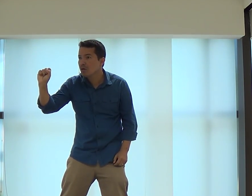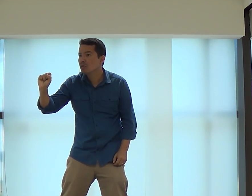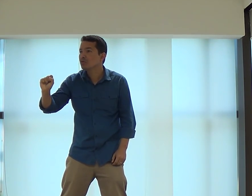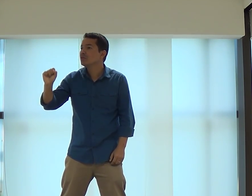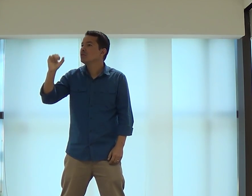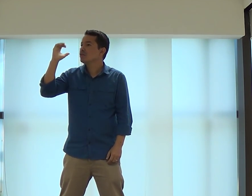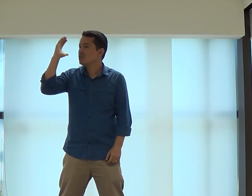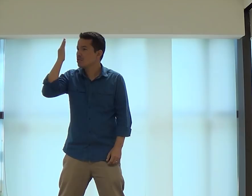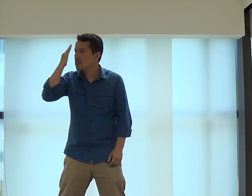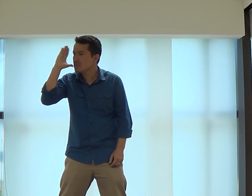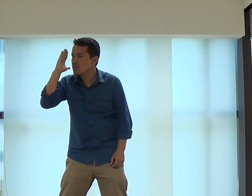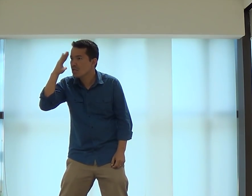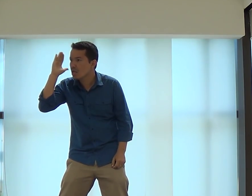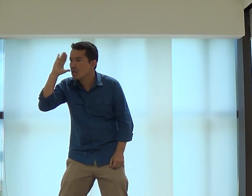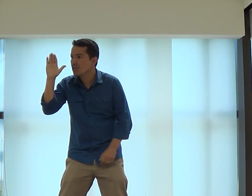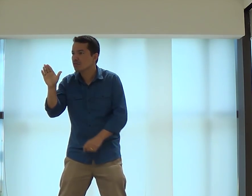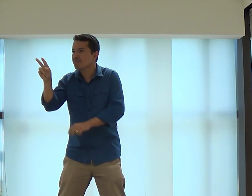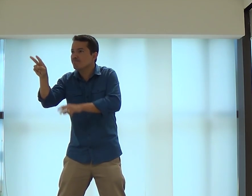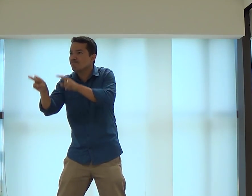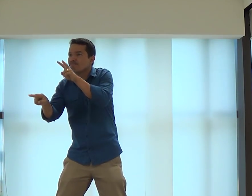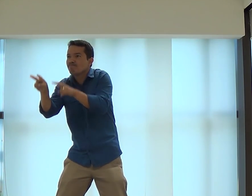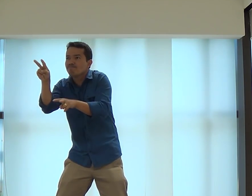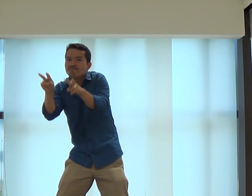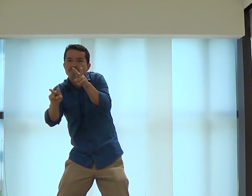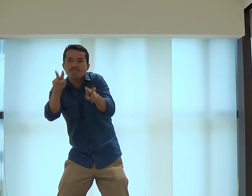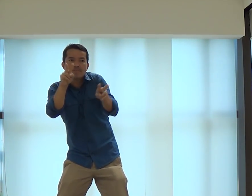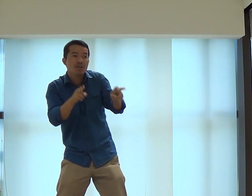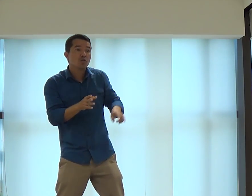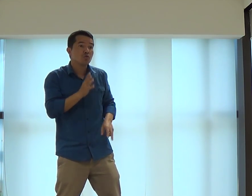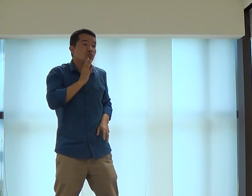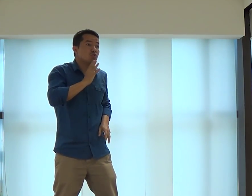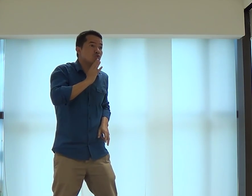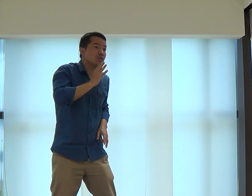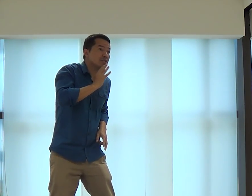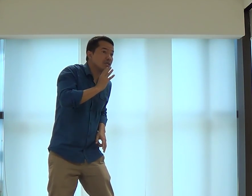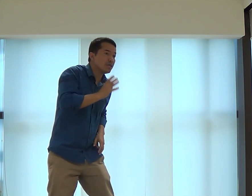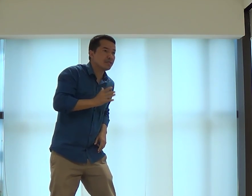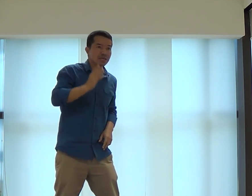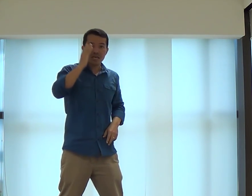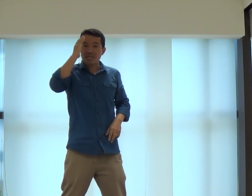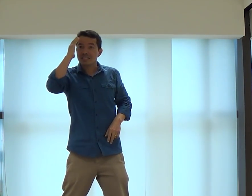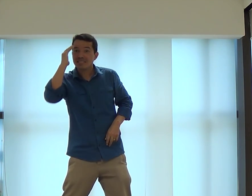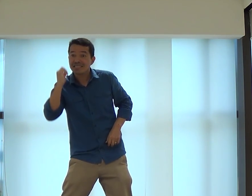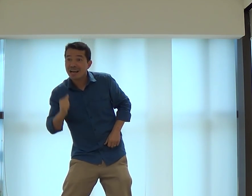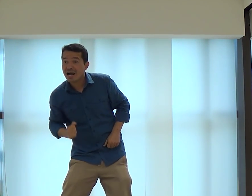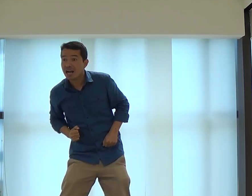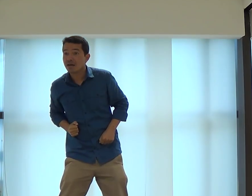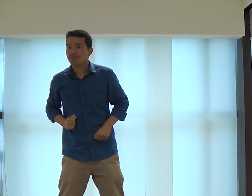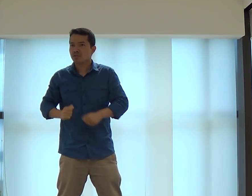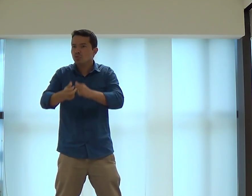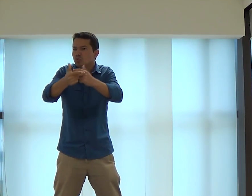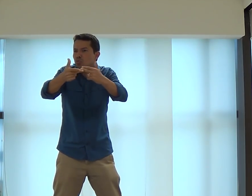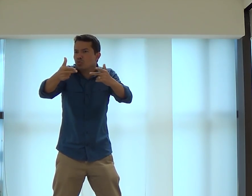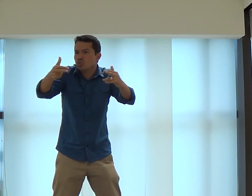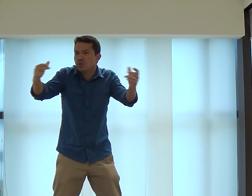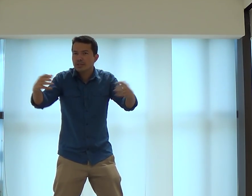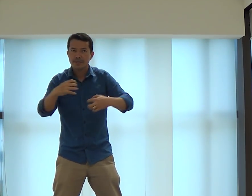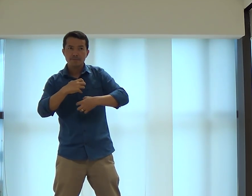o rei Salomão, ele sabia das coisas. Ele via, ele conhecia, né? Ele